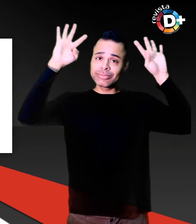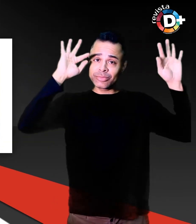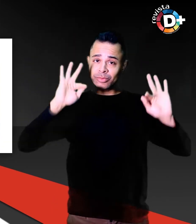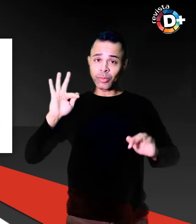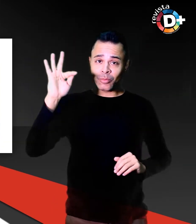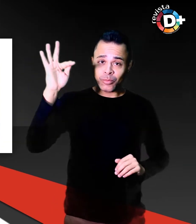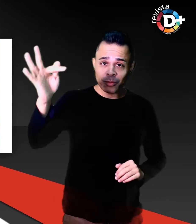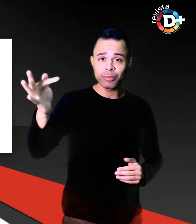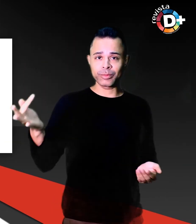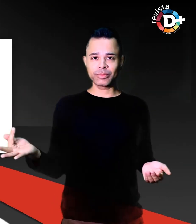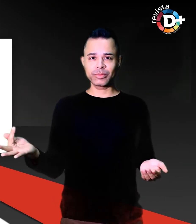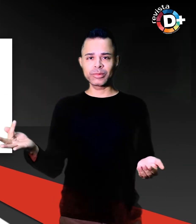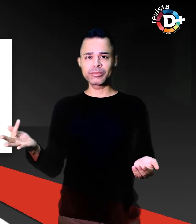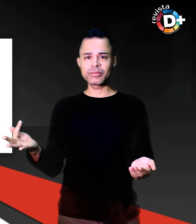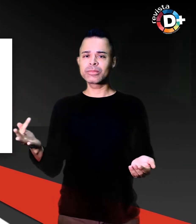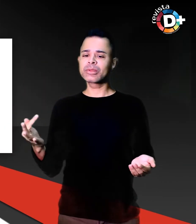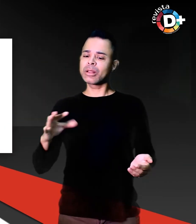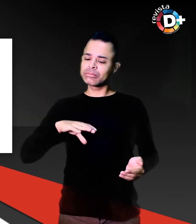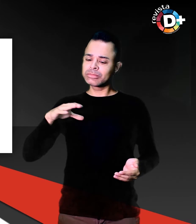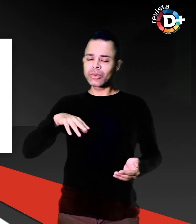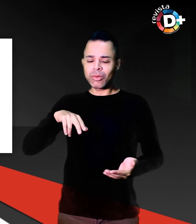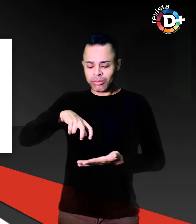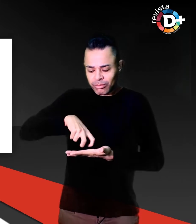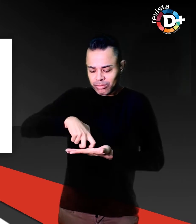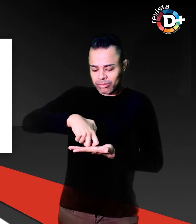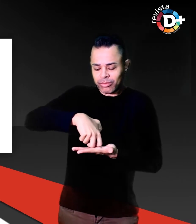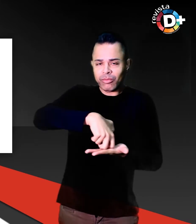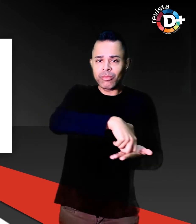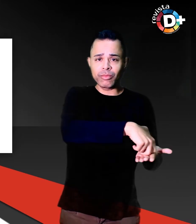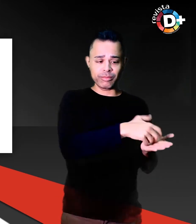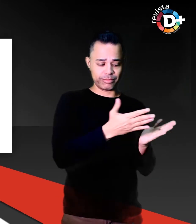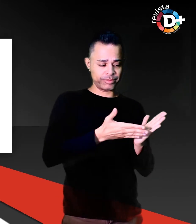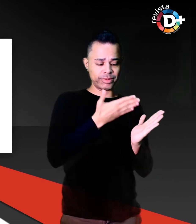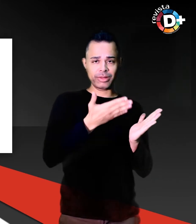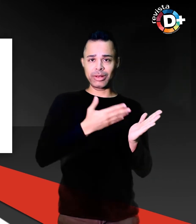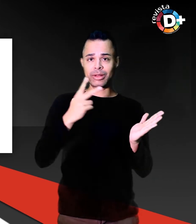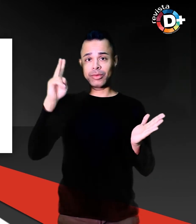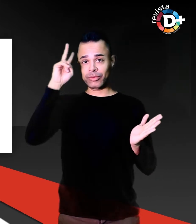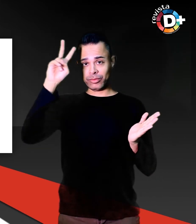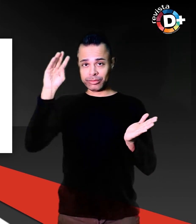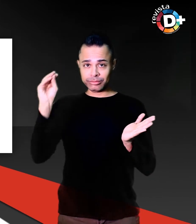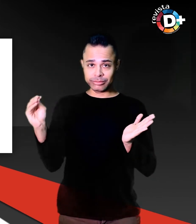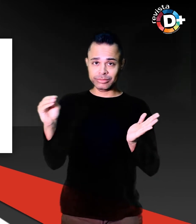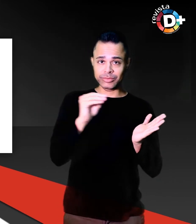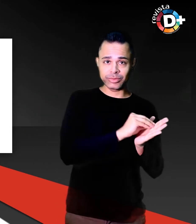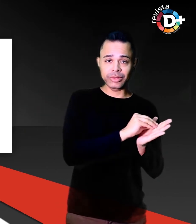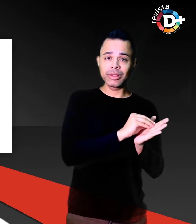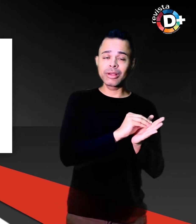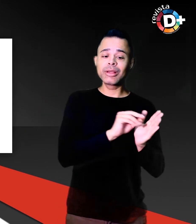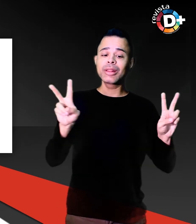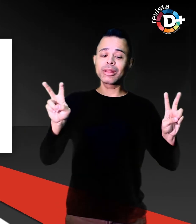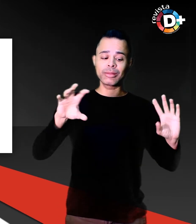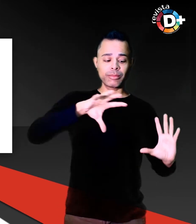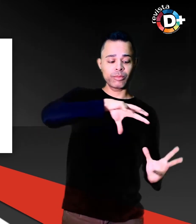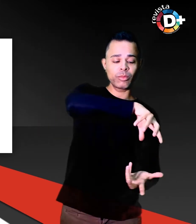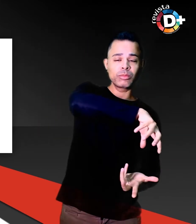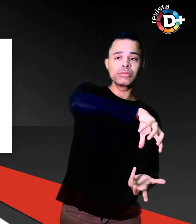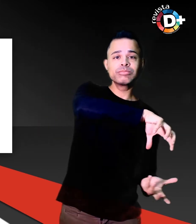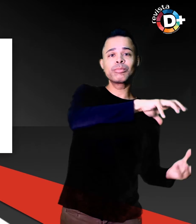caminhada de joelhos é retratada em sua biografia O Mundo Está ao Contrário com belas imagens do